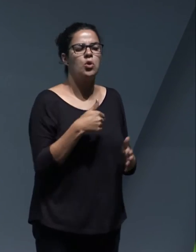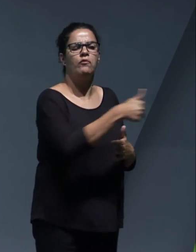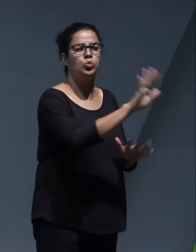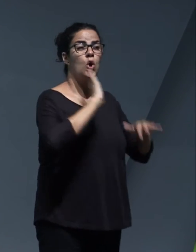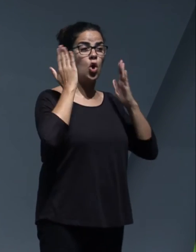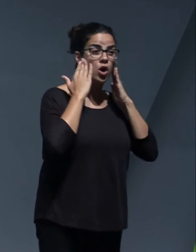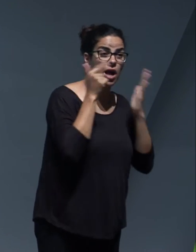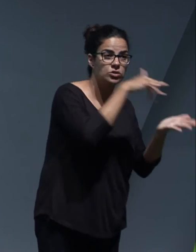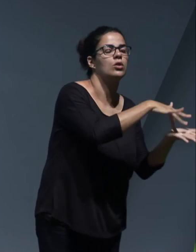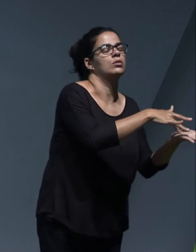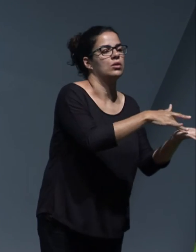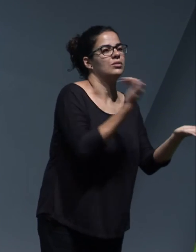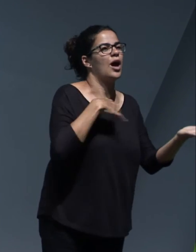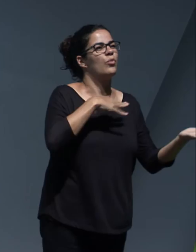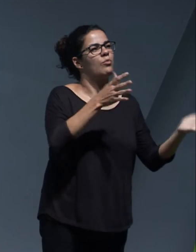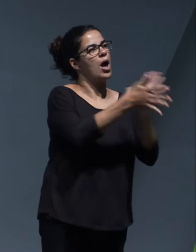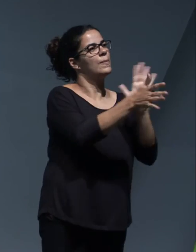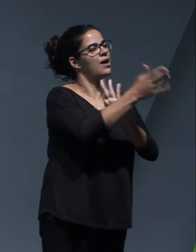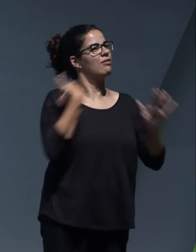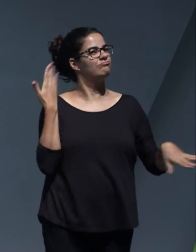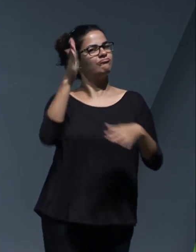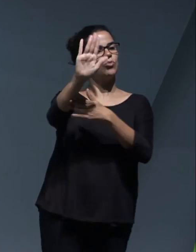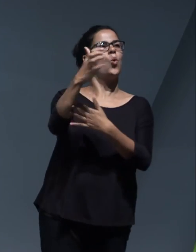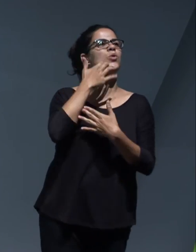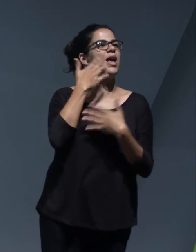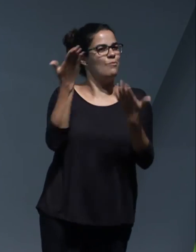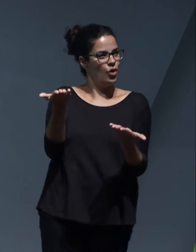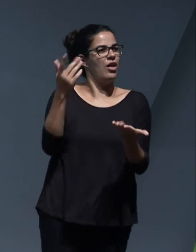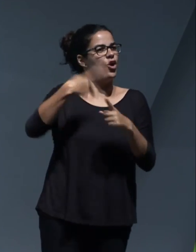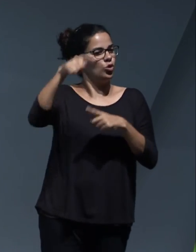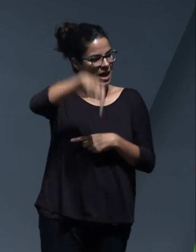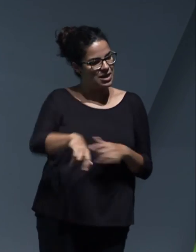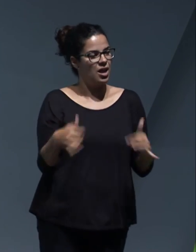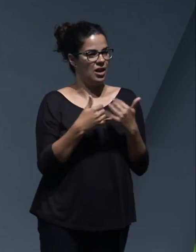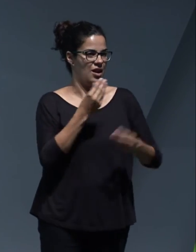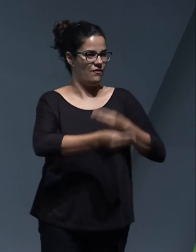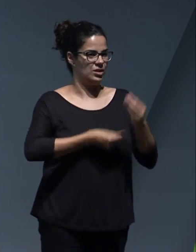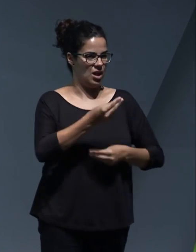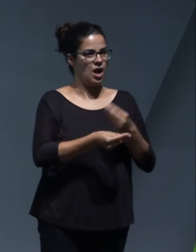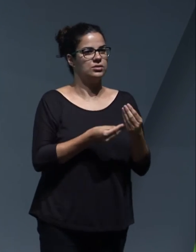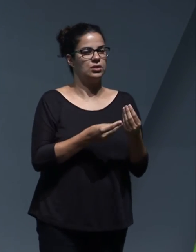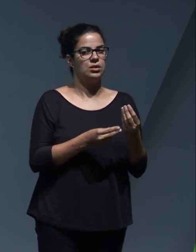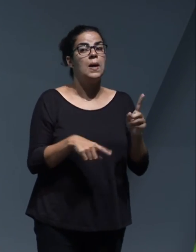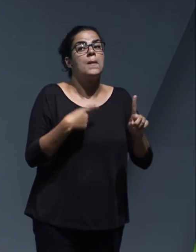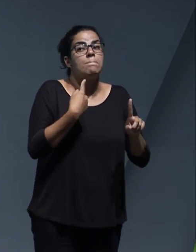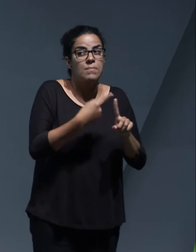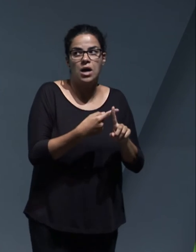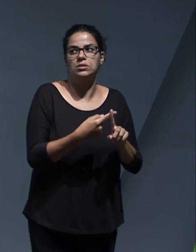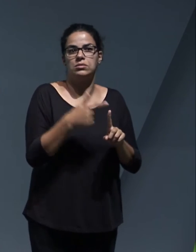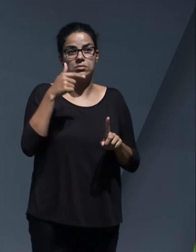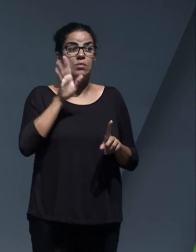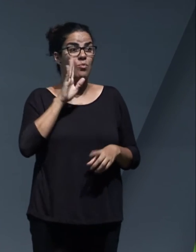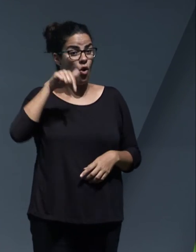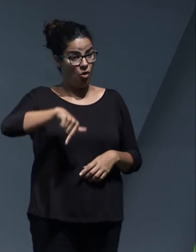se están desarrollando en la Tenerife y que surgieron de propuestas que se han puesto sobre la MED, sobre el atril, en